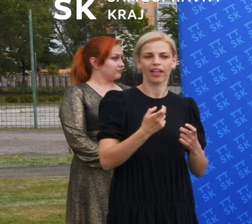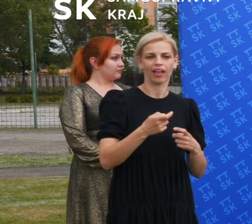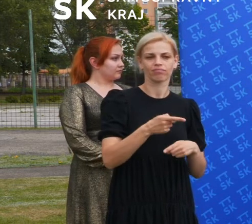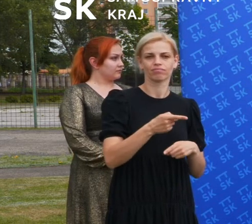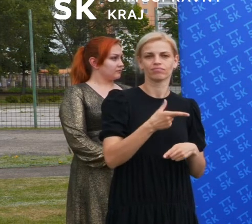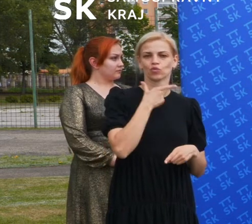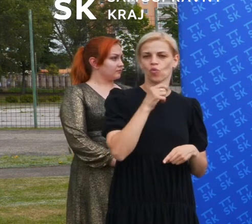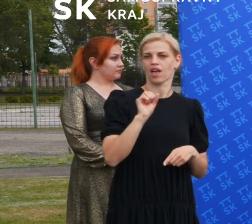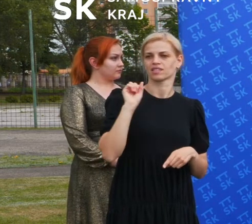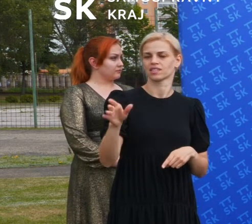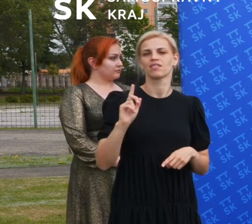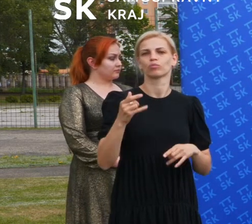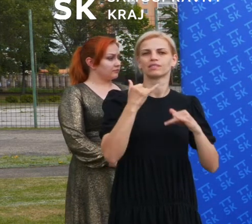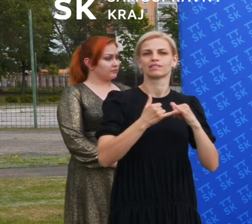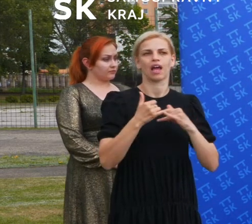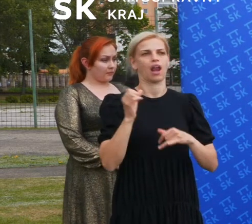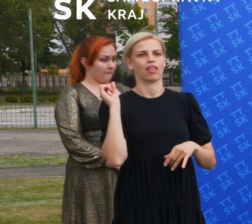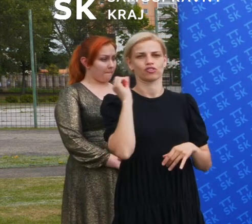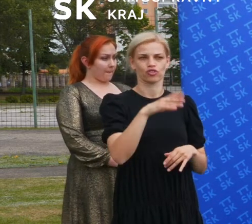takéto inštitúcie a nemusia to hľadať v zahraničí.